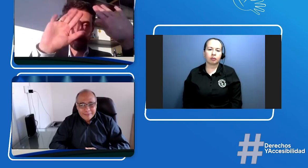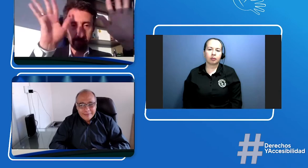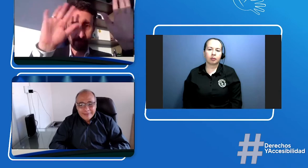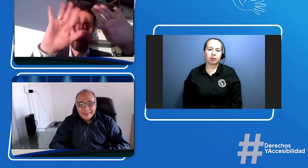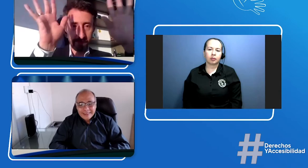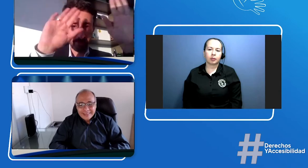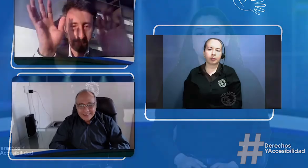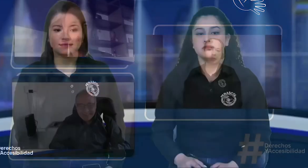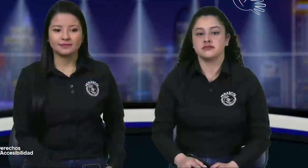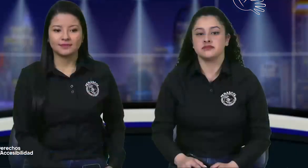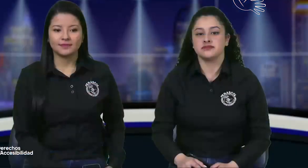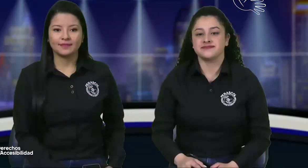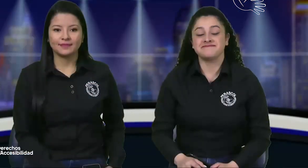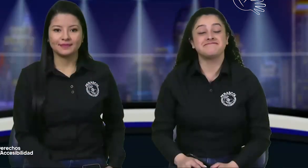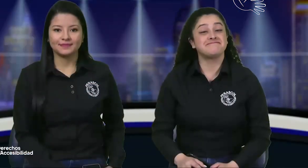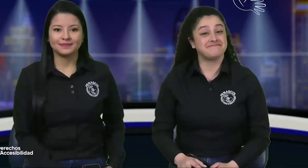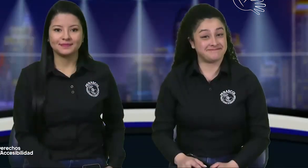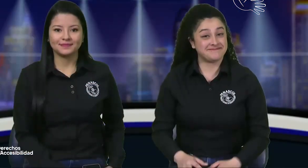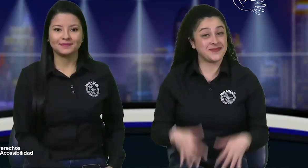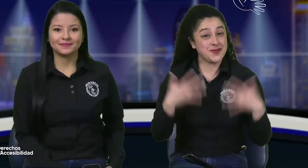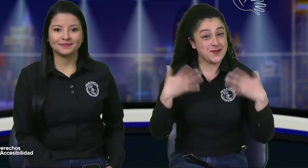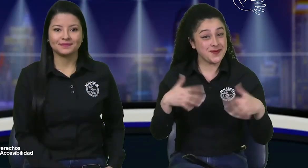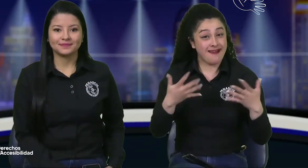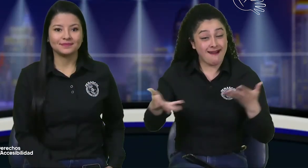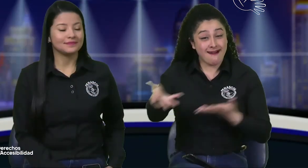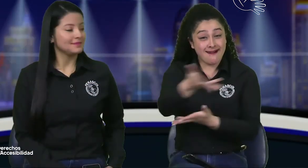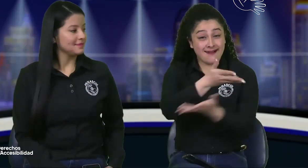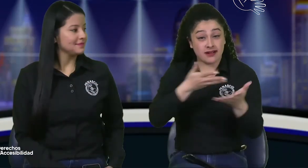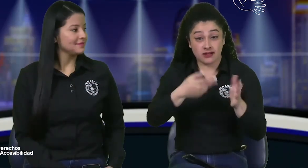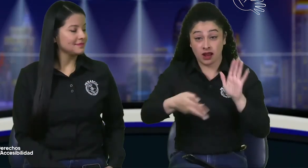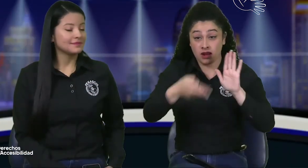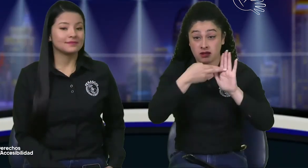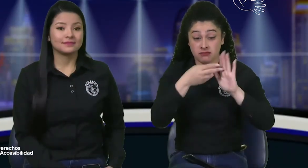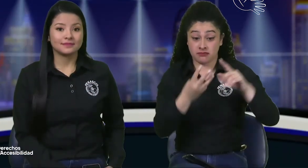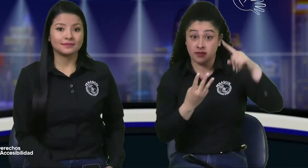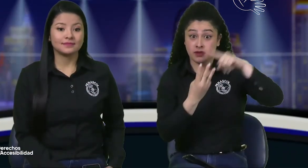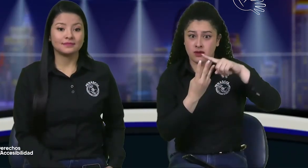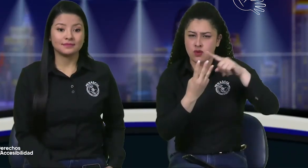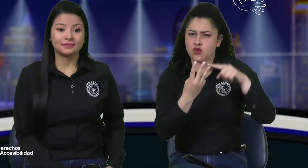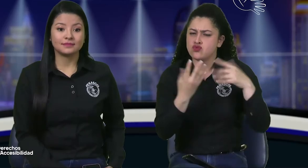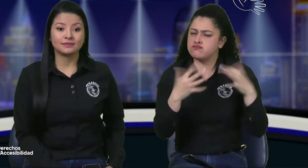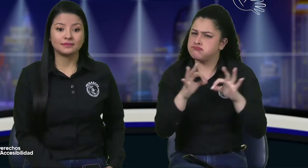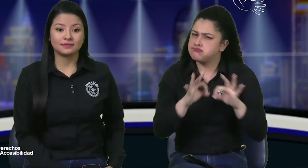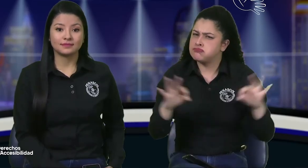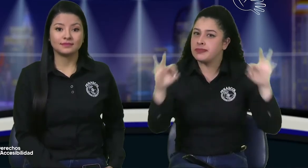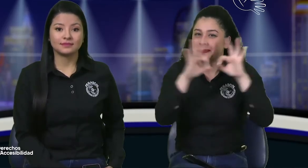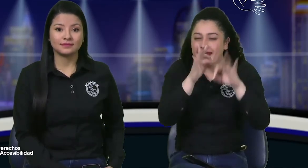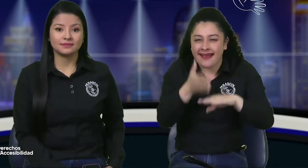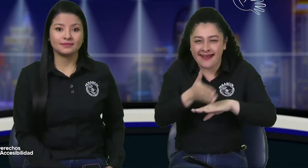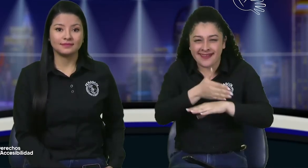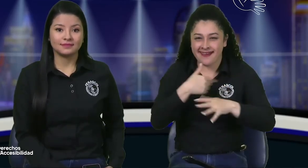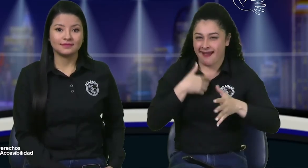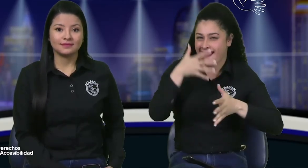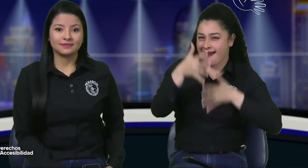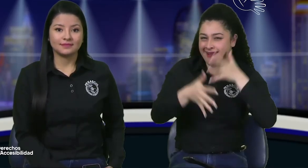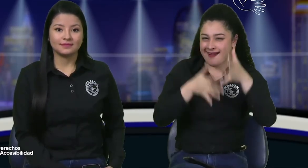importante esta resolución sobre la licencia de